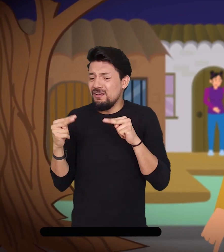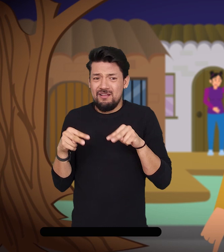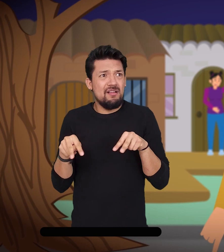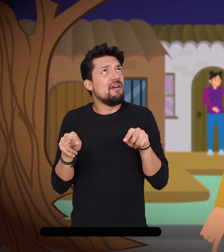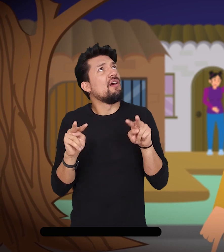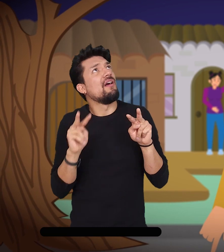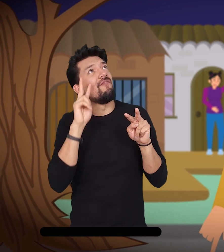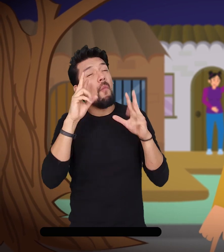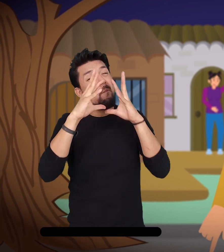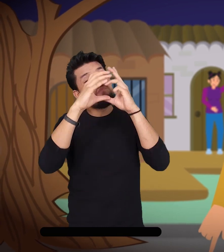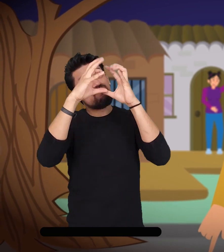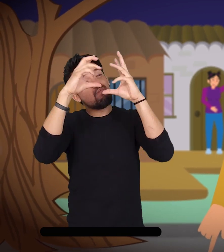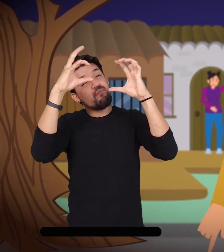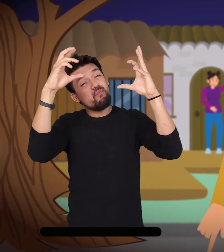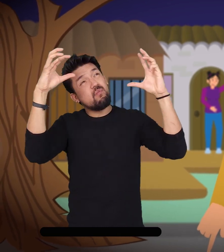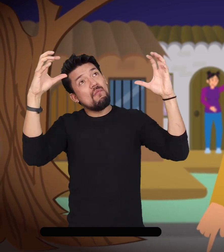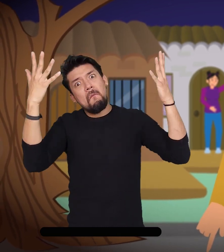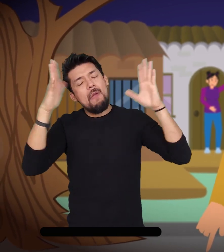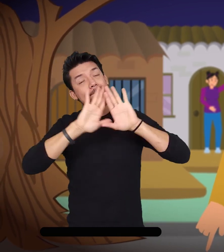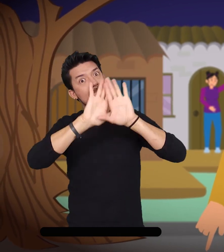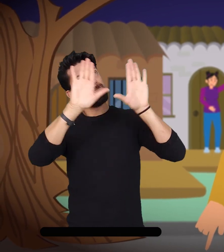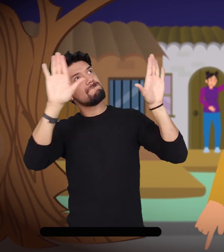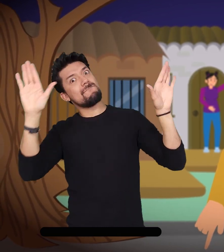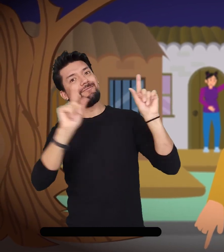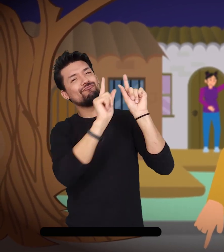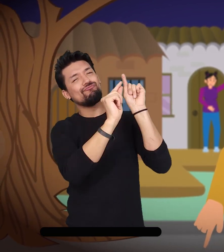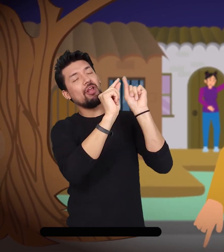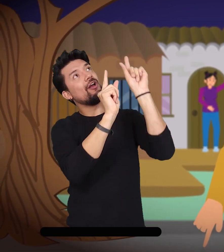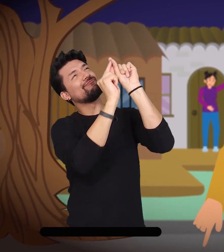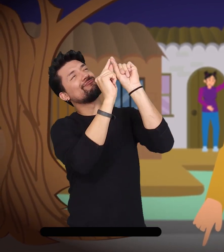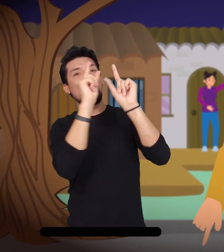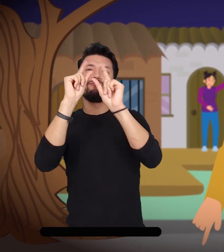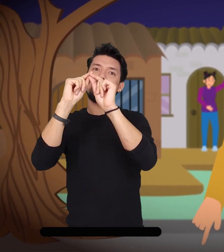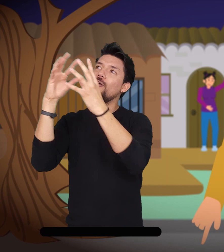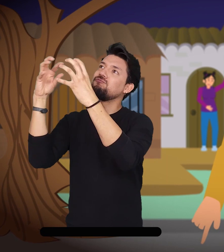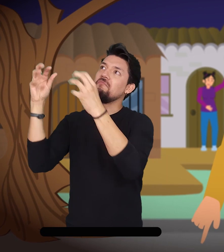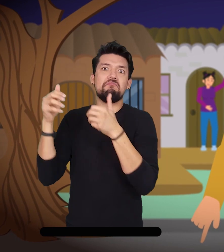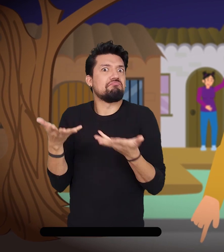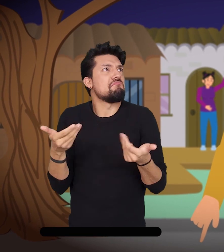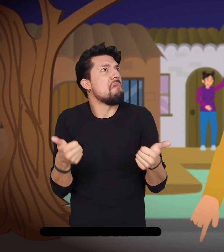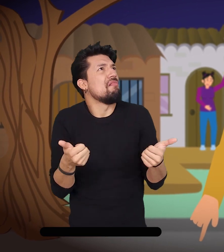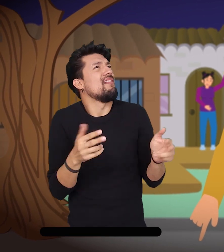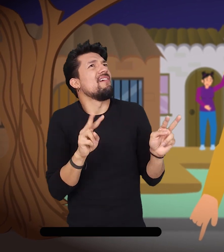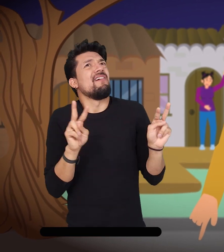Además, miraron hacia el cielo y no había ni una sola nube, solo había estrellas.